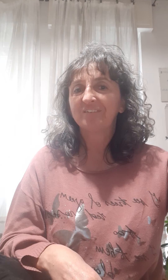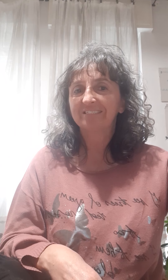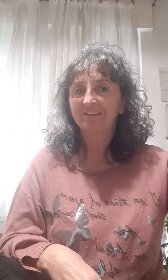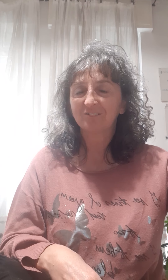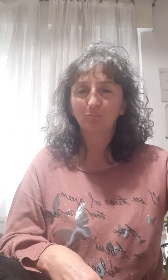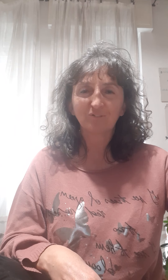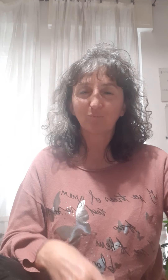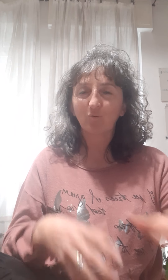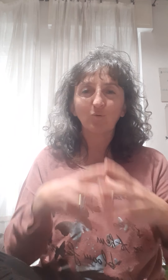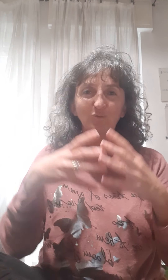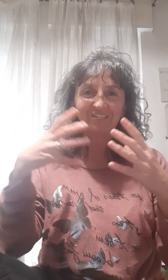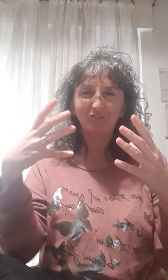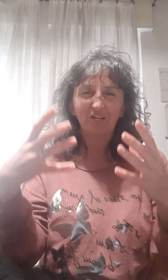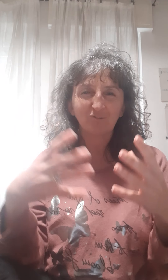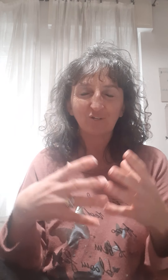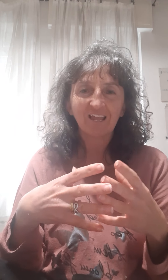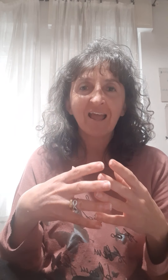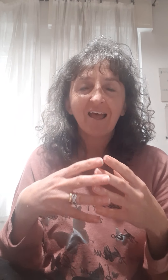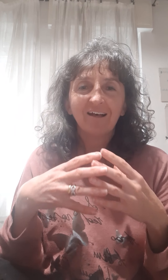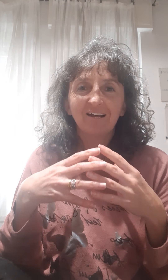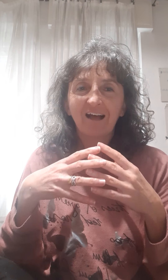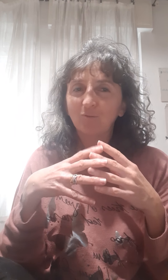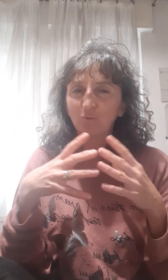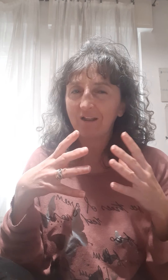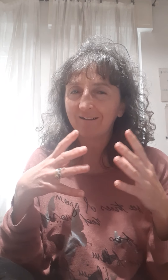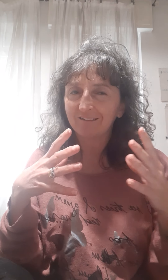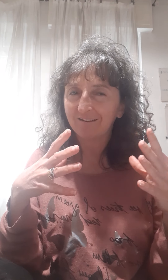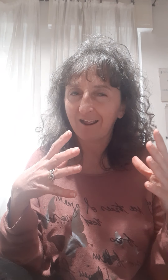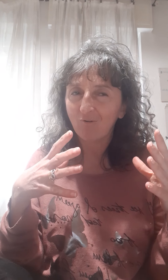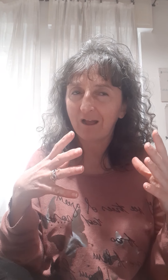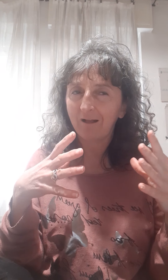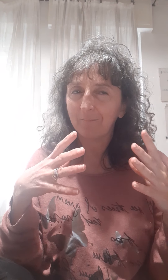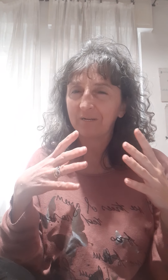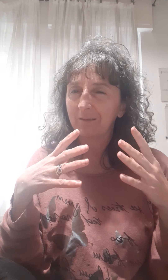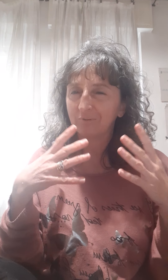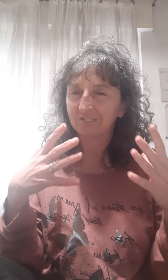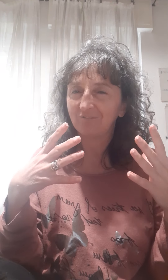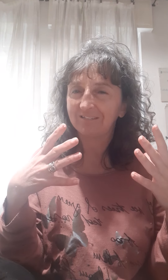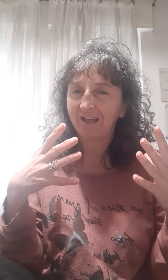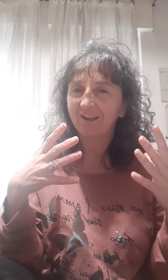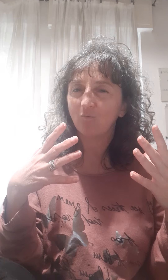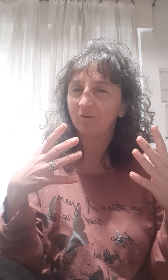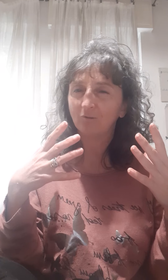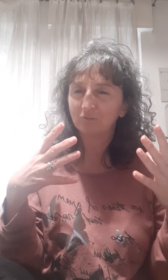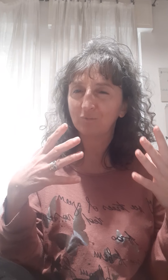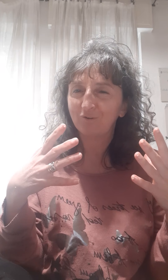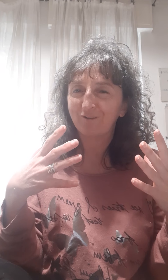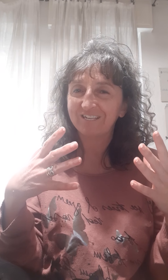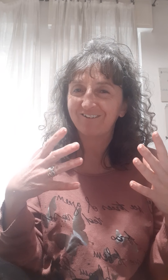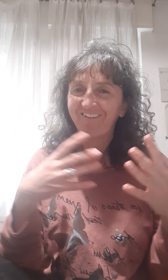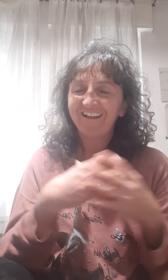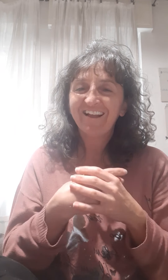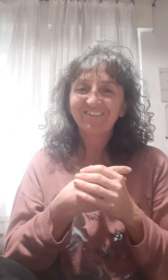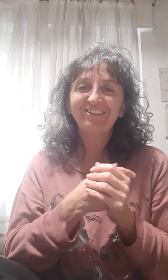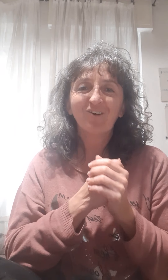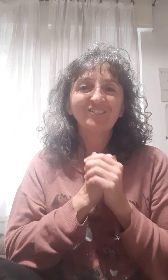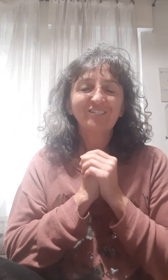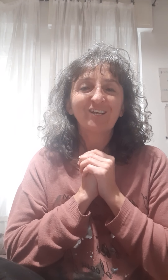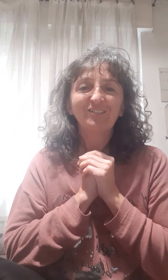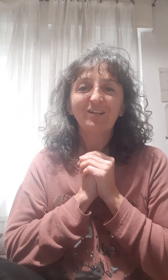fantastico. Possiamo concludere dicendo che ha tutte le carte in regola perché possa diventare un nostro migliore amico, quindi l'olio essenziale di